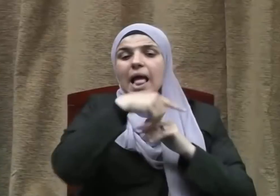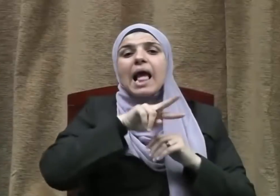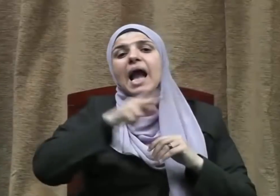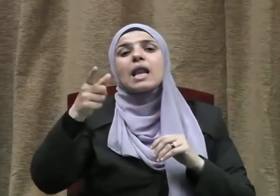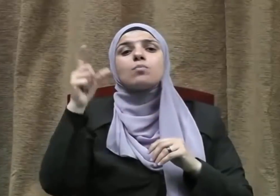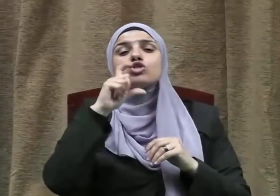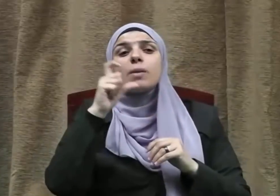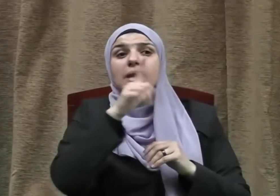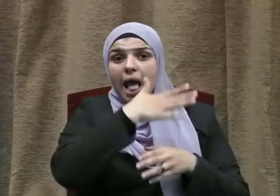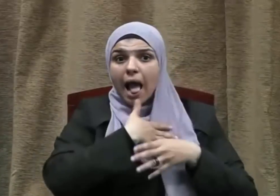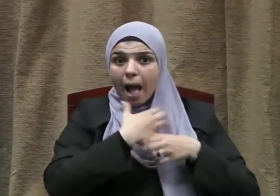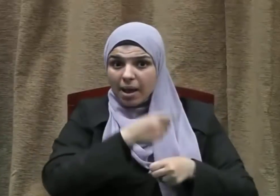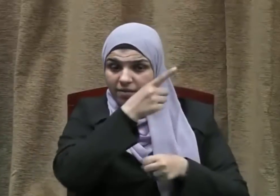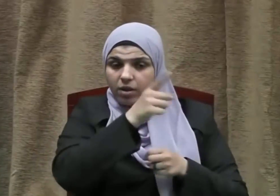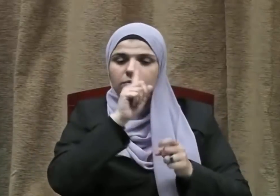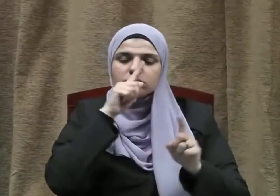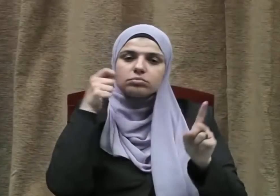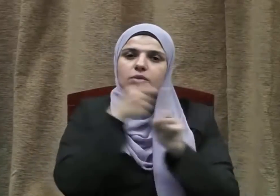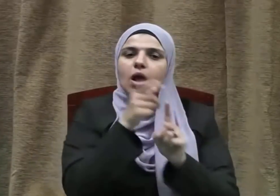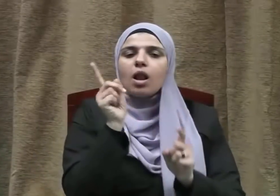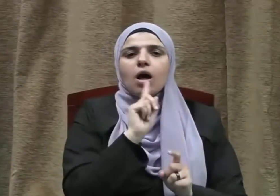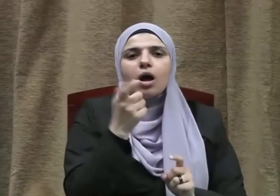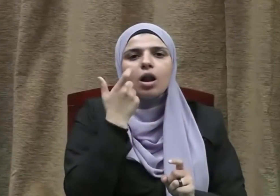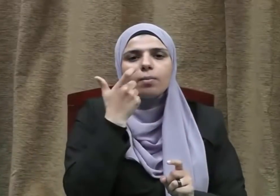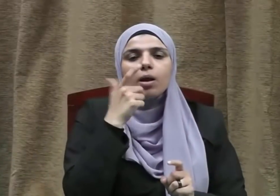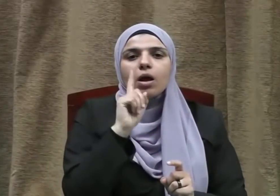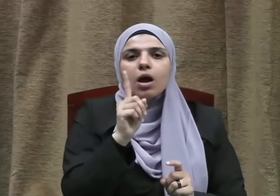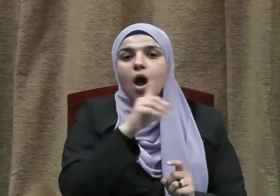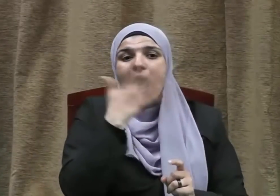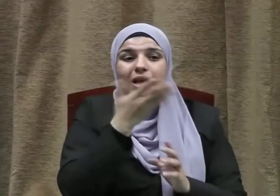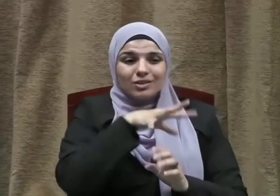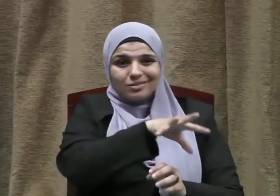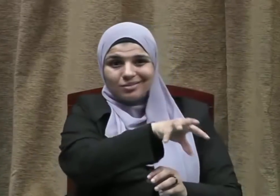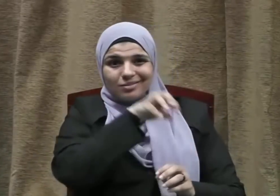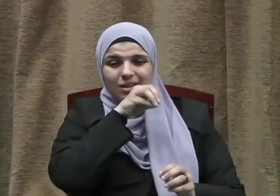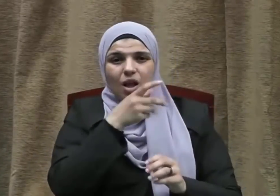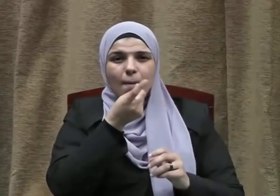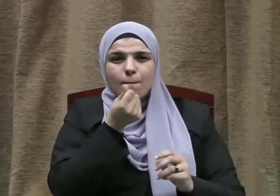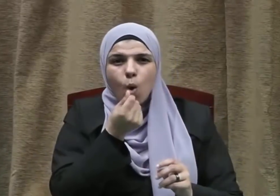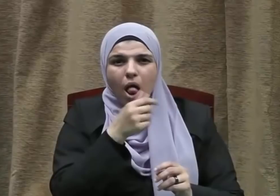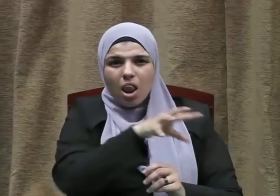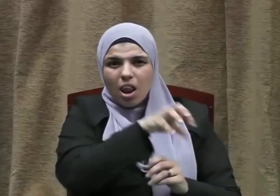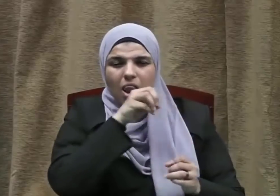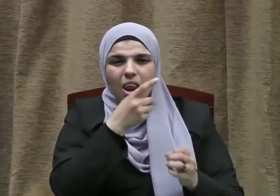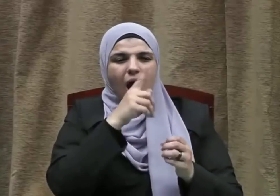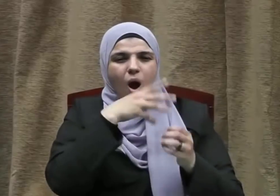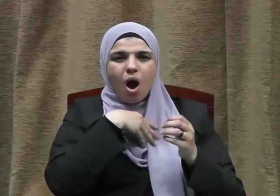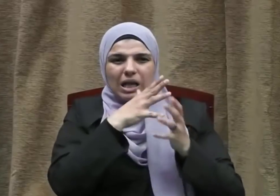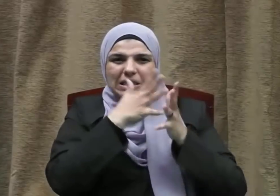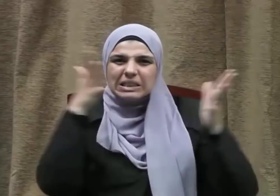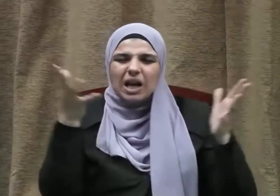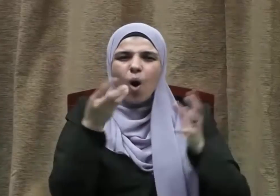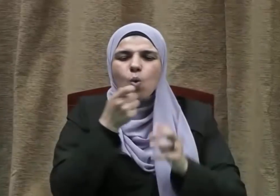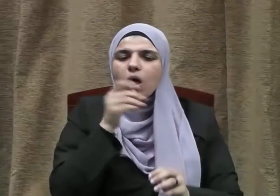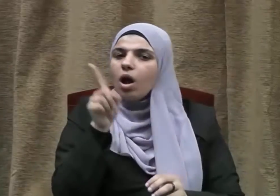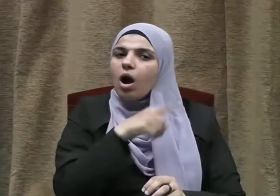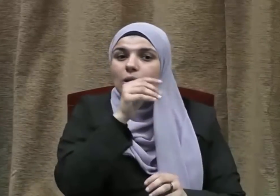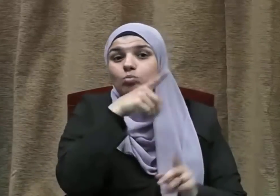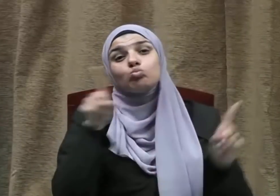المسلمين بأمان منهم فلا يحل له أن يأخذ شيئا من أموالهم قل أو